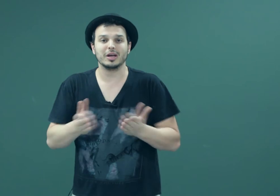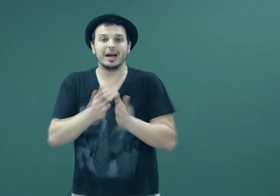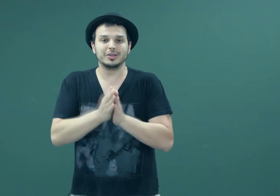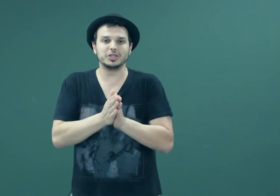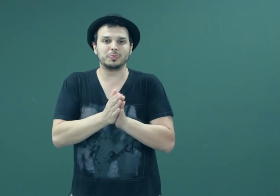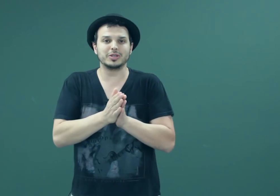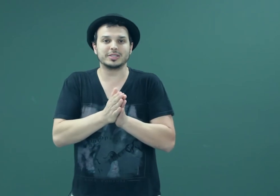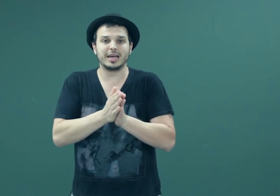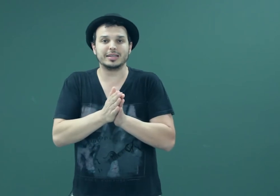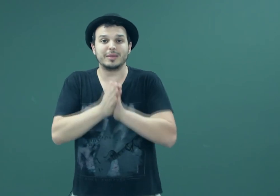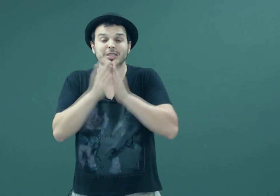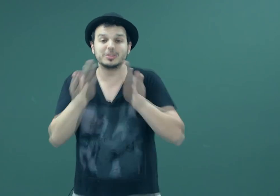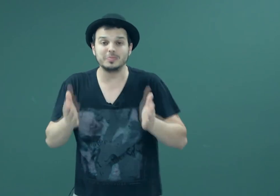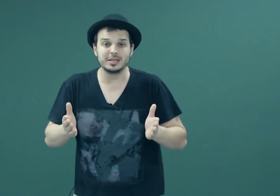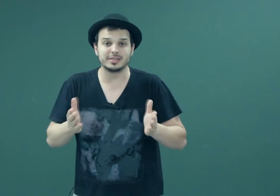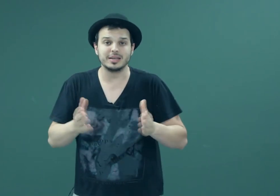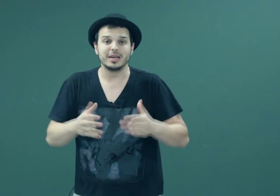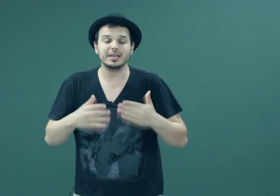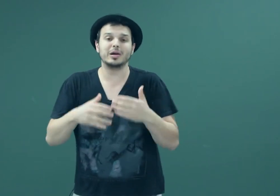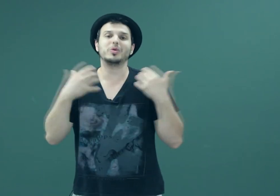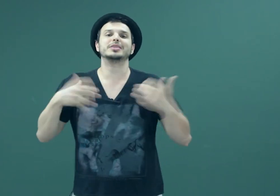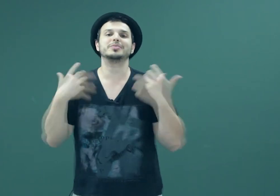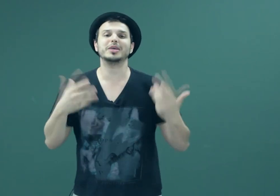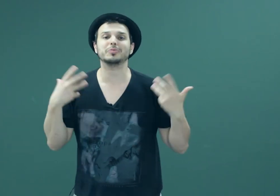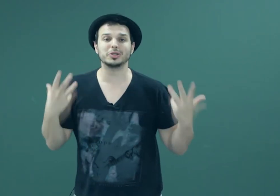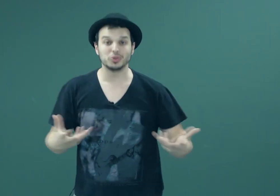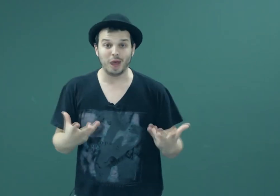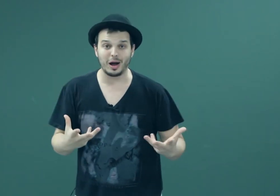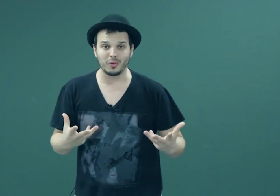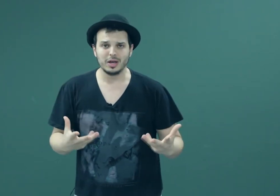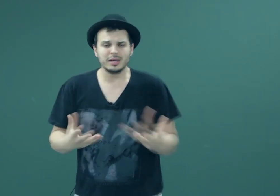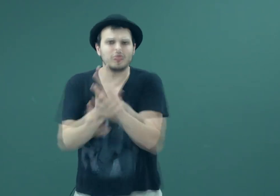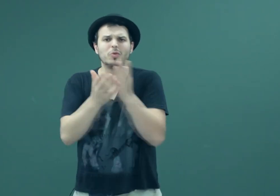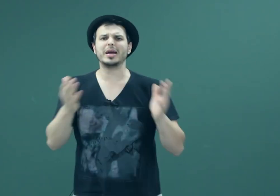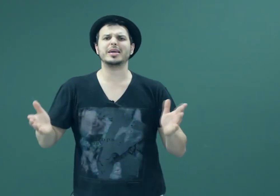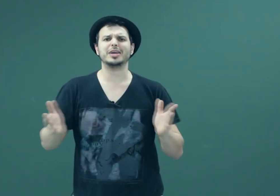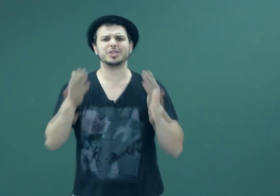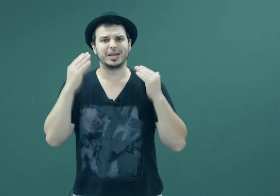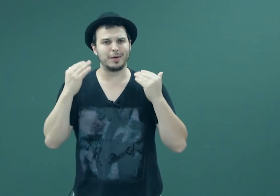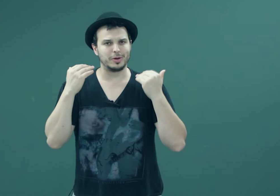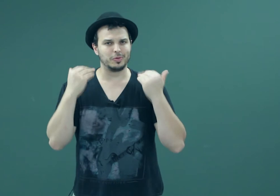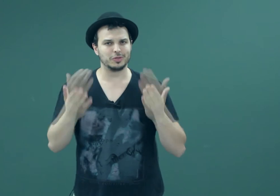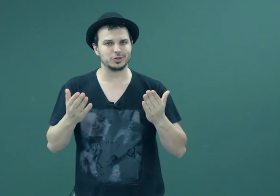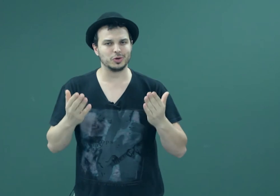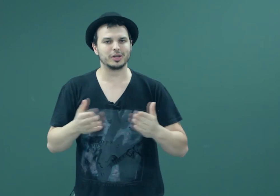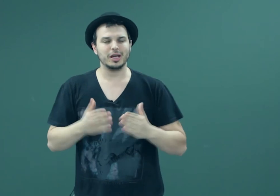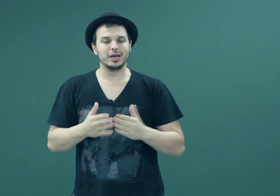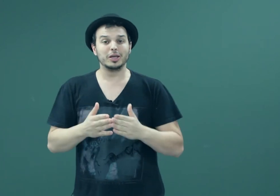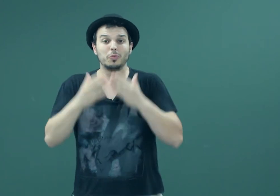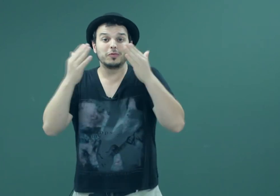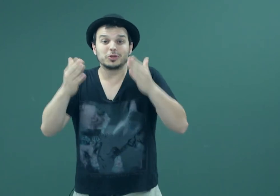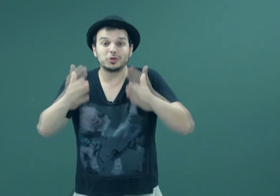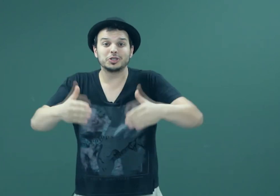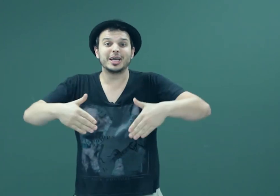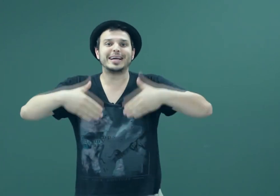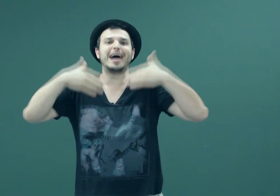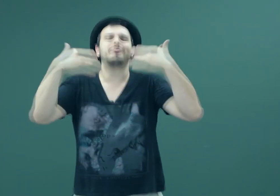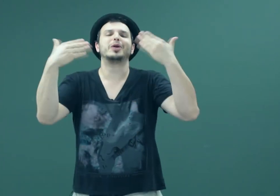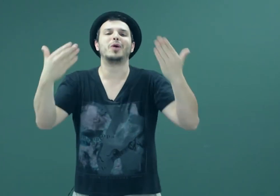a gente pode sair da mesmice e ter um crescimento pessoal. Então como é que é chegar para o professor e o professor chegar para o